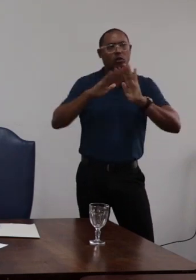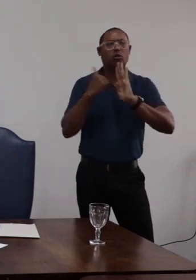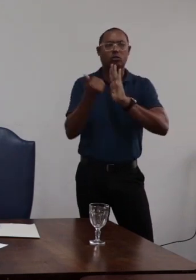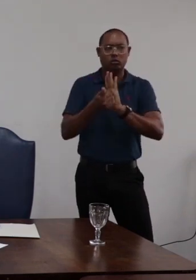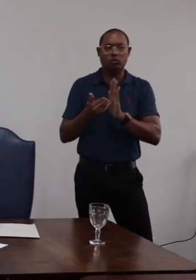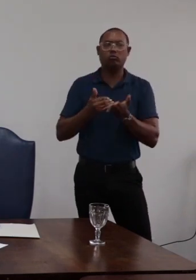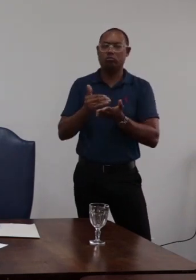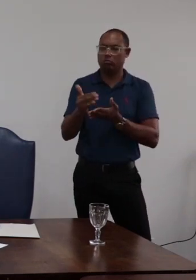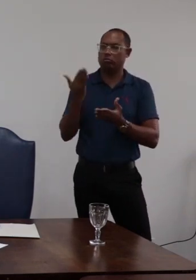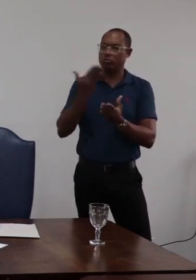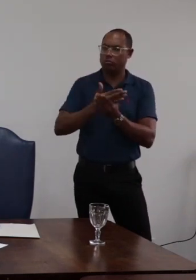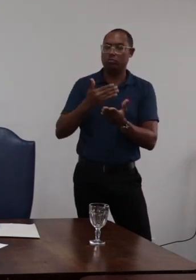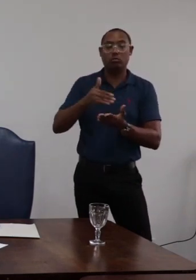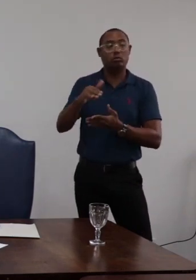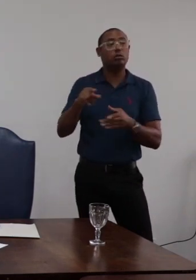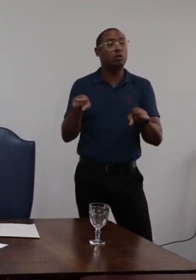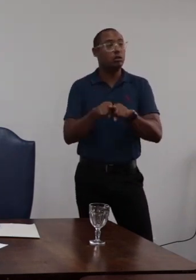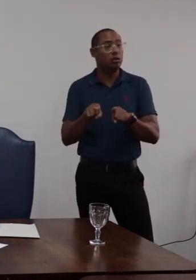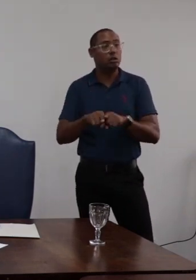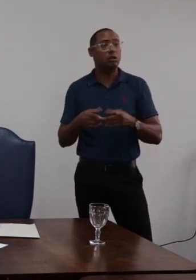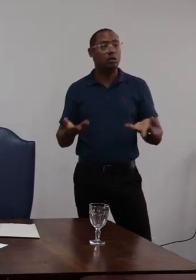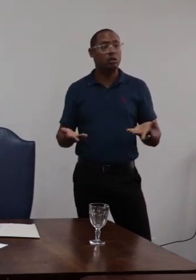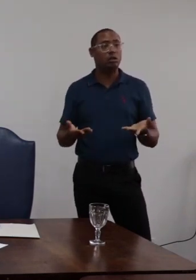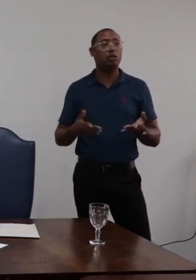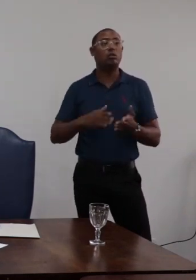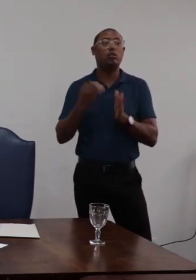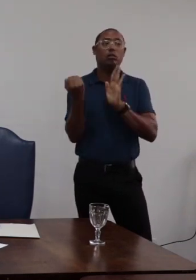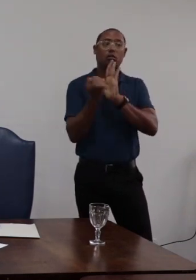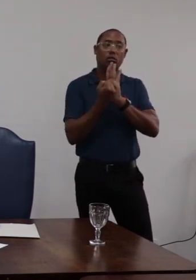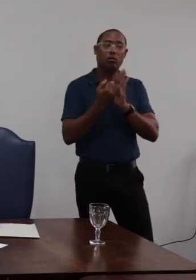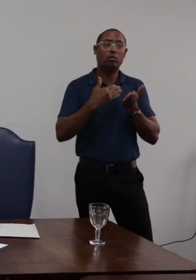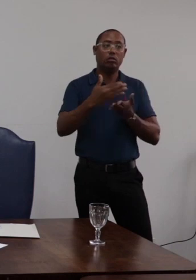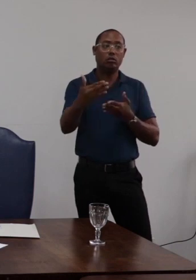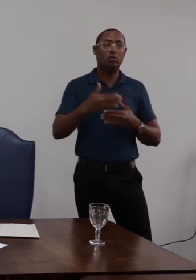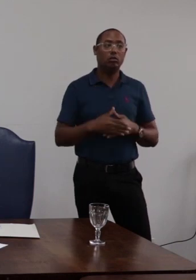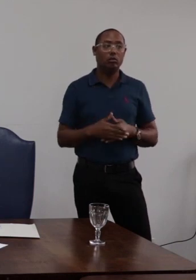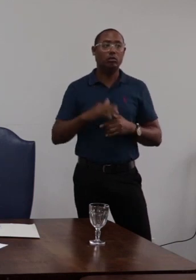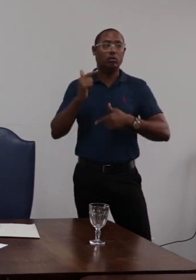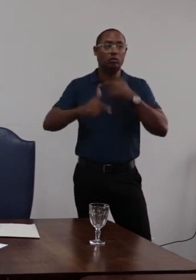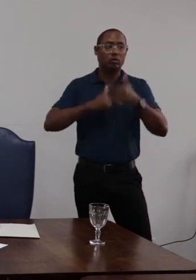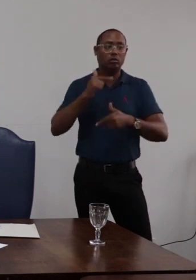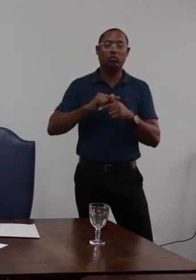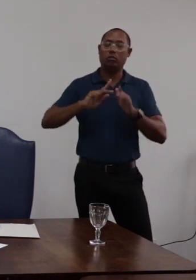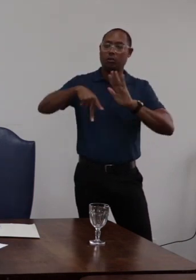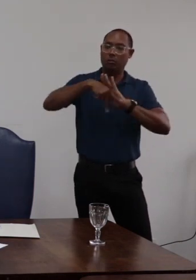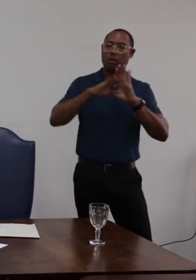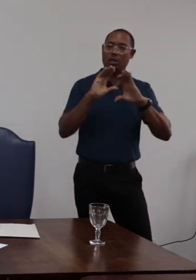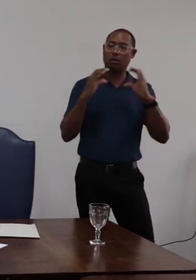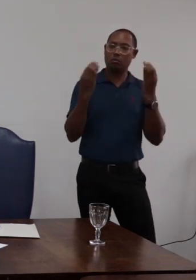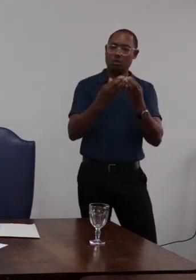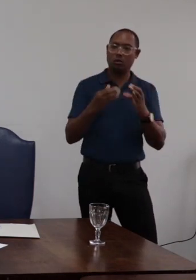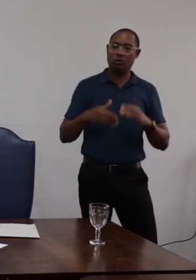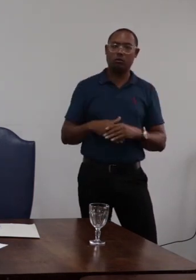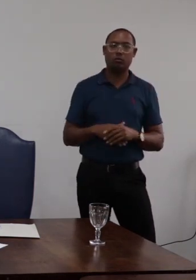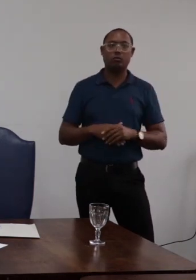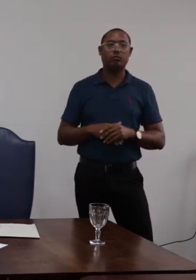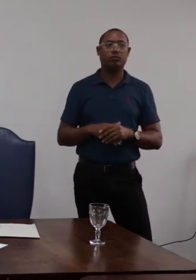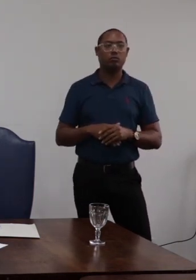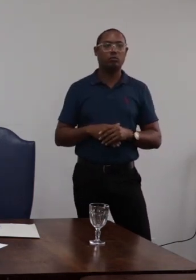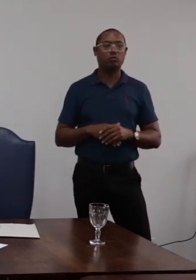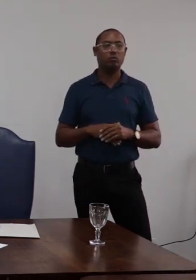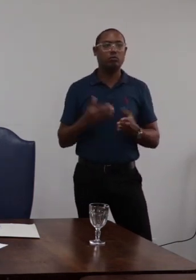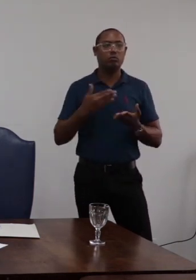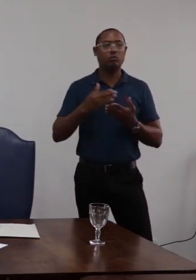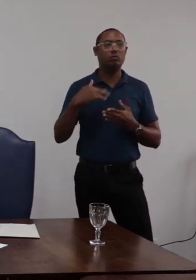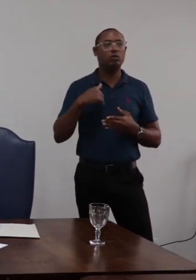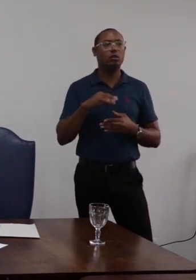todo o processo queremos inclusive deixar a indicada o nosso reconhecimento pelo trabalho dos médicos da comissão nas